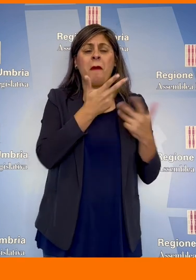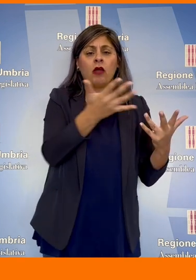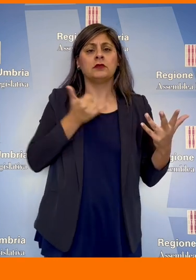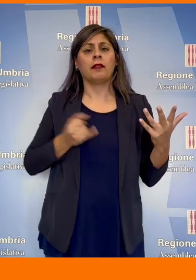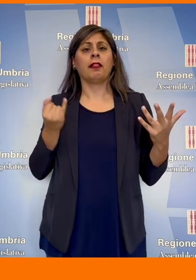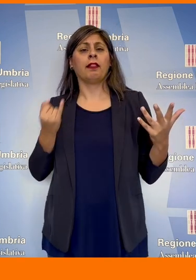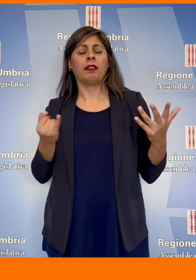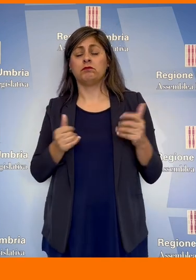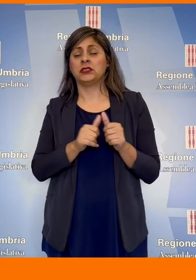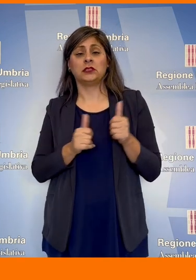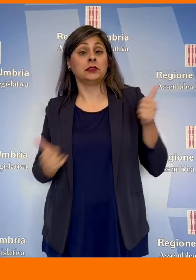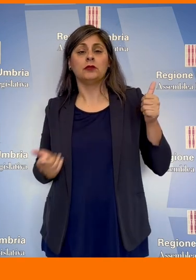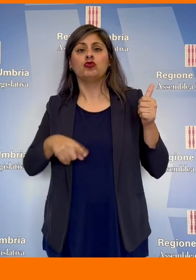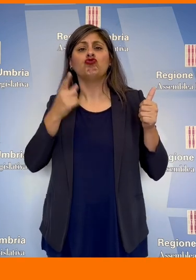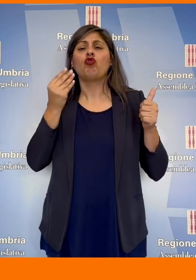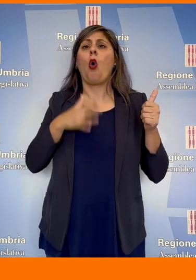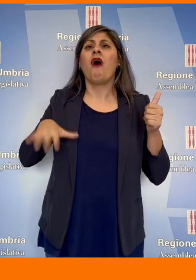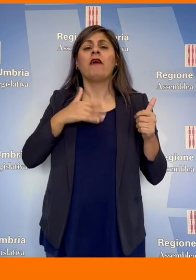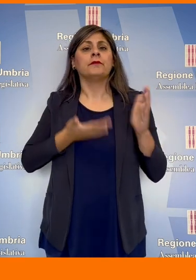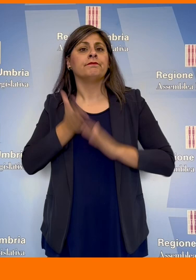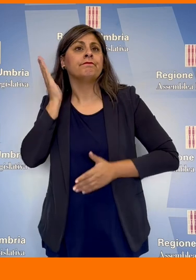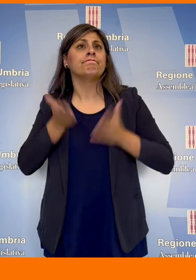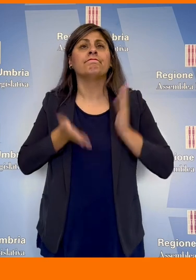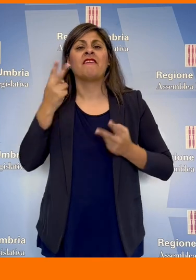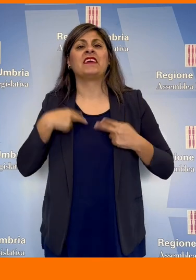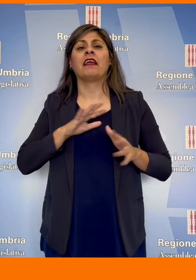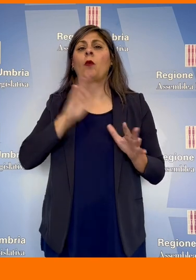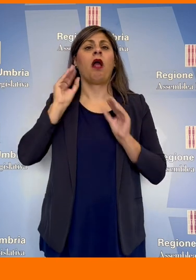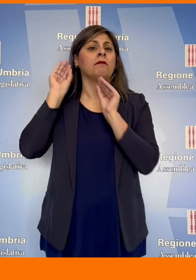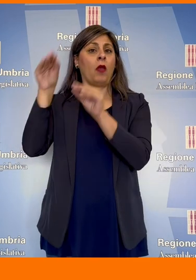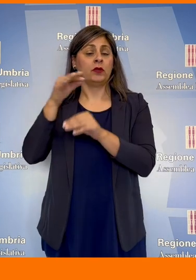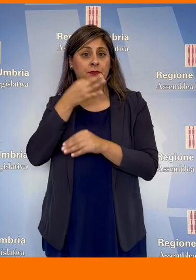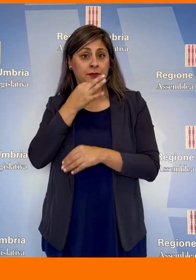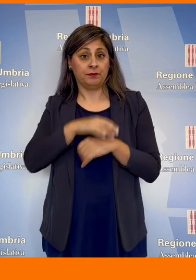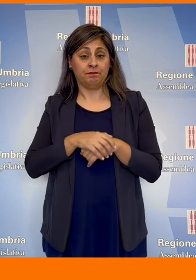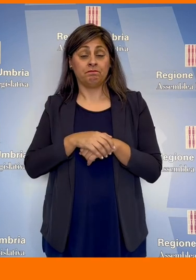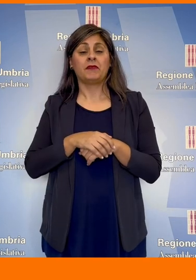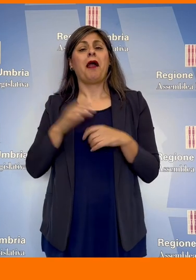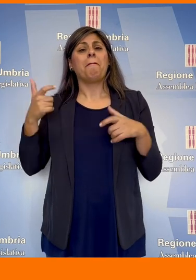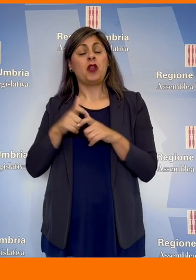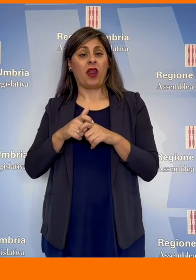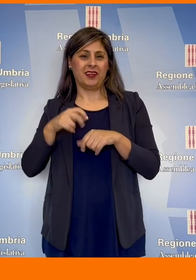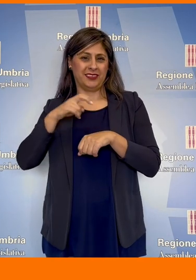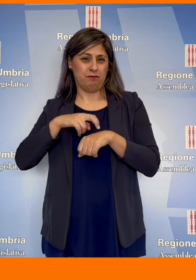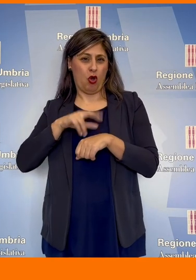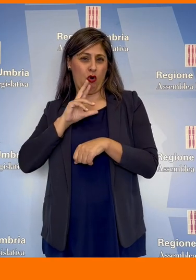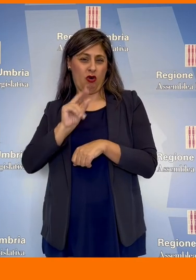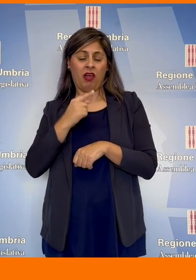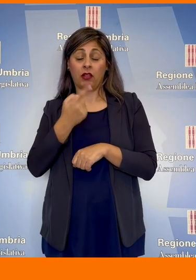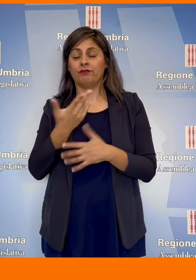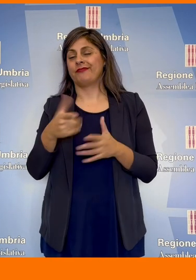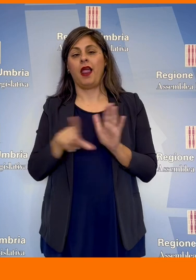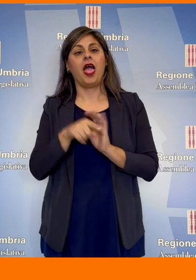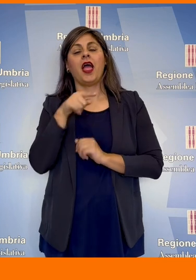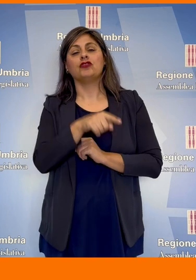nuovi nati e una tendenza dei giovani a cercare altrove una possibilità di vita. Per la minoranza, il relatore Tommaso Bori ha detto che questa